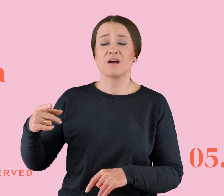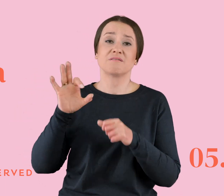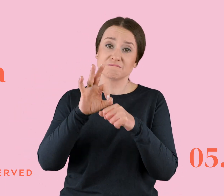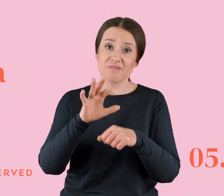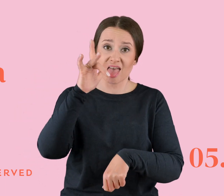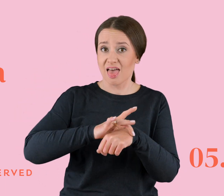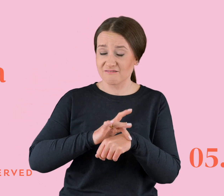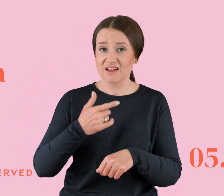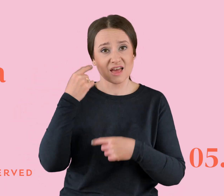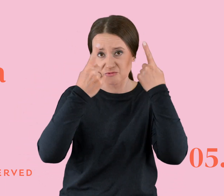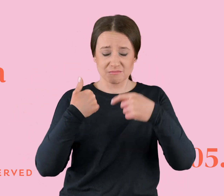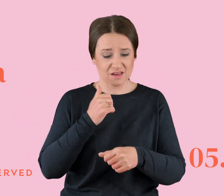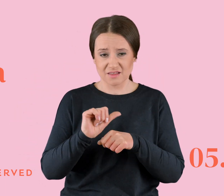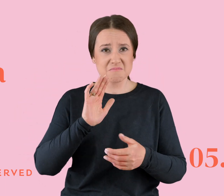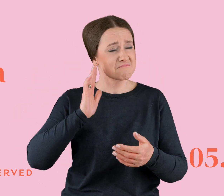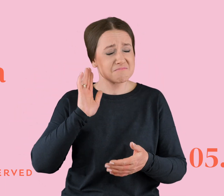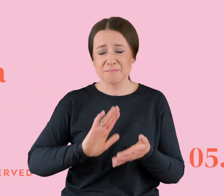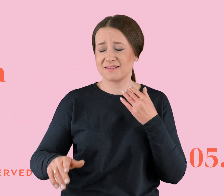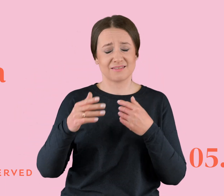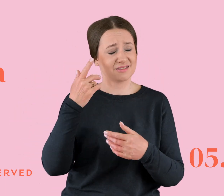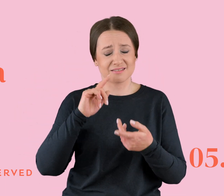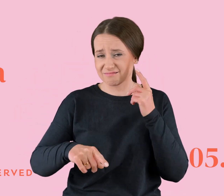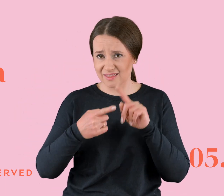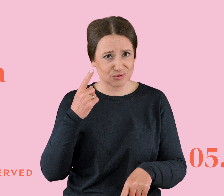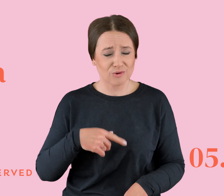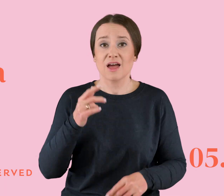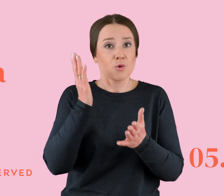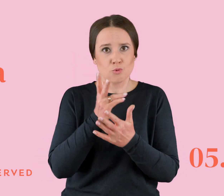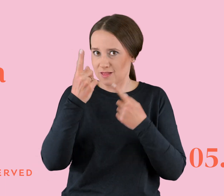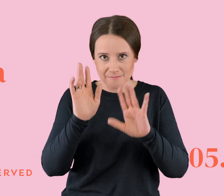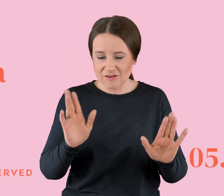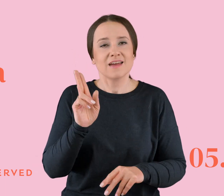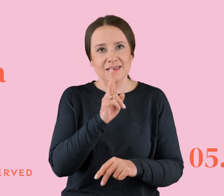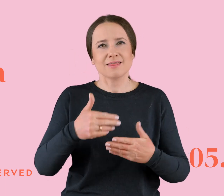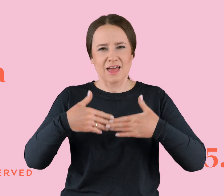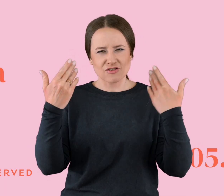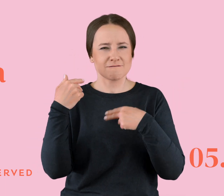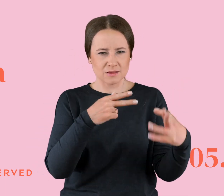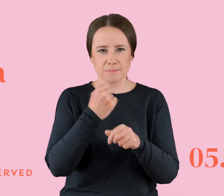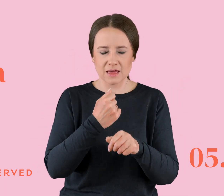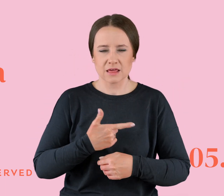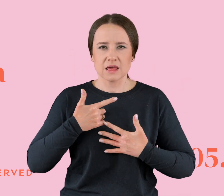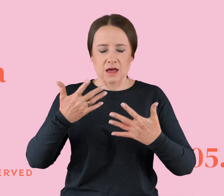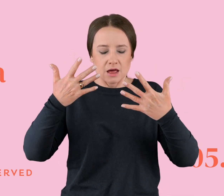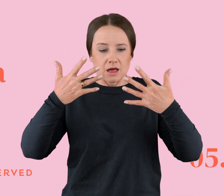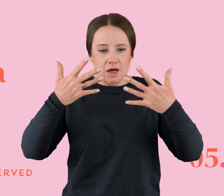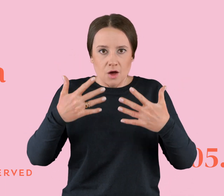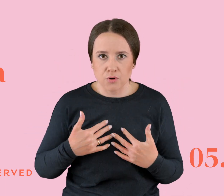że myślałam o sobie, że jestem beznadziejna. Już tak nie myślę. Któregoś dnia po prostu wracając z pracy, dzień jak co dzień, odetchnęłam i obiecałam sobie, że nikt już więcej